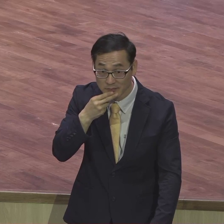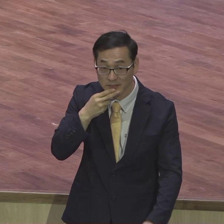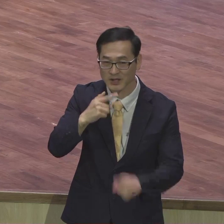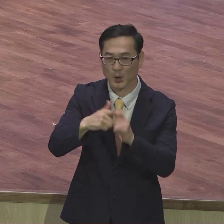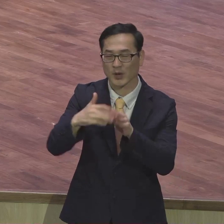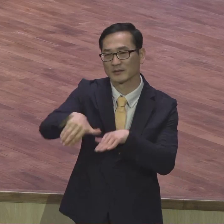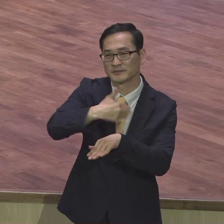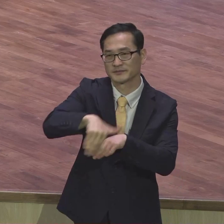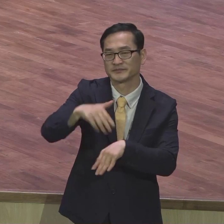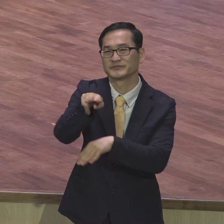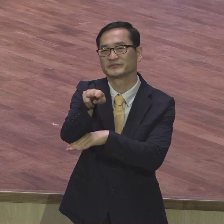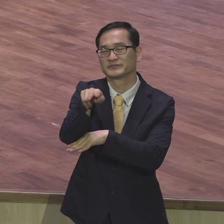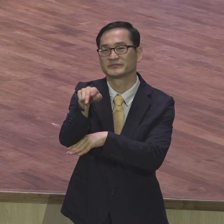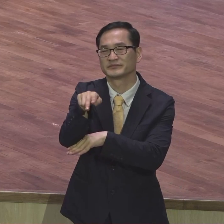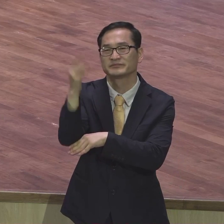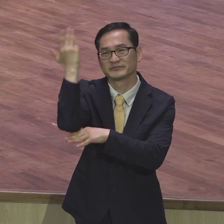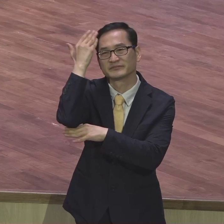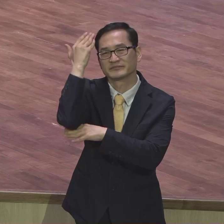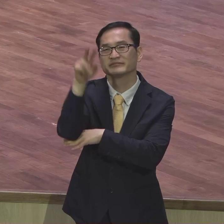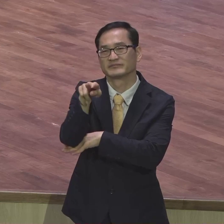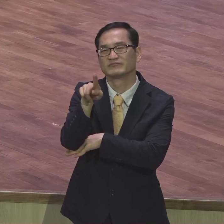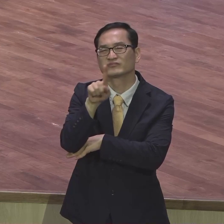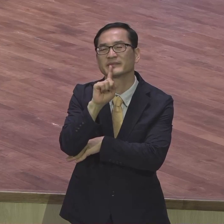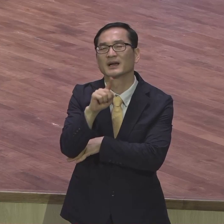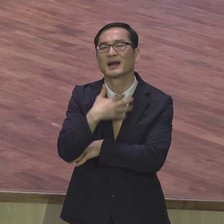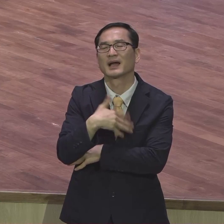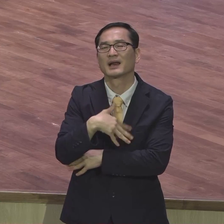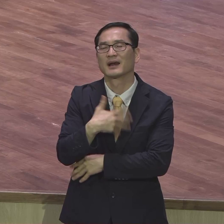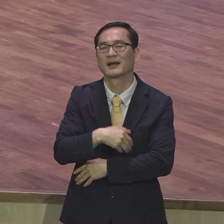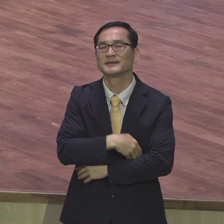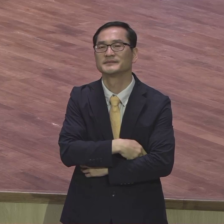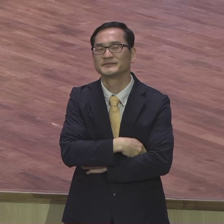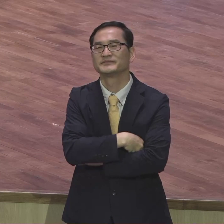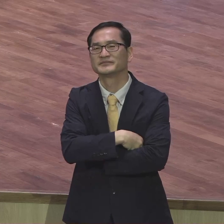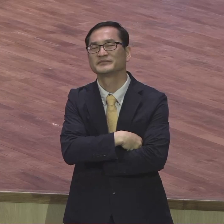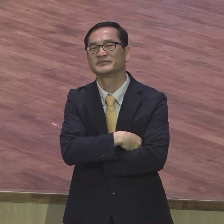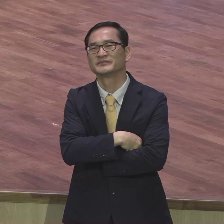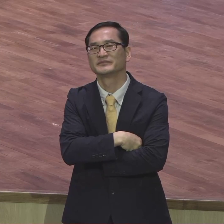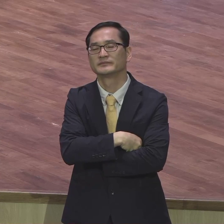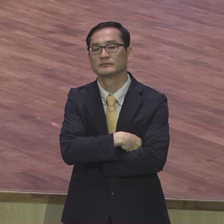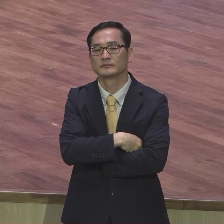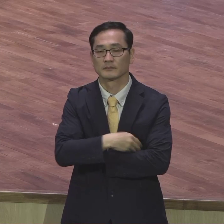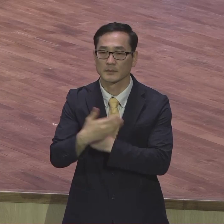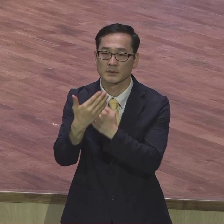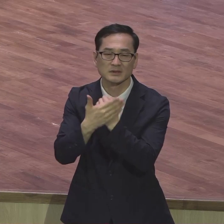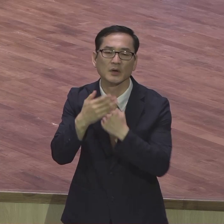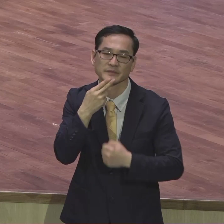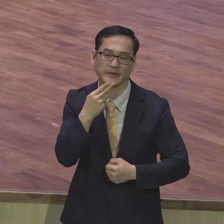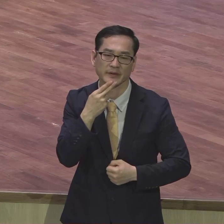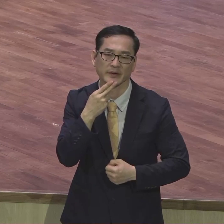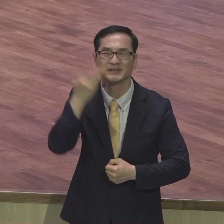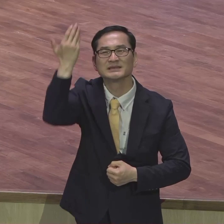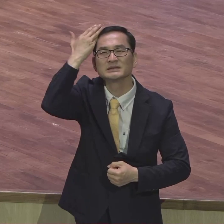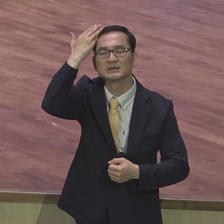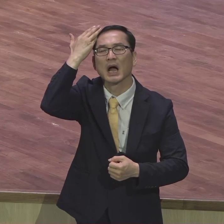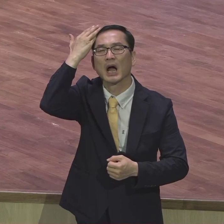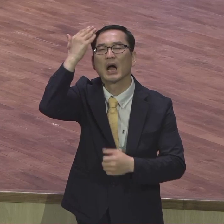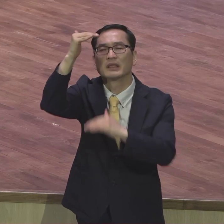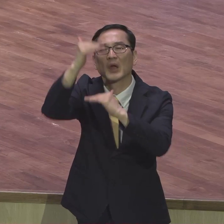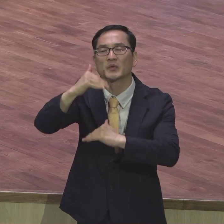듣지요 한국말인데 못 알아듣겠어요 그러나 은혜는 받지 못해요 은혜 받는다 안 받는다 뭔